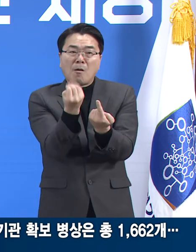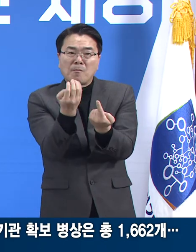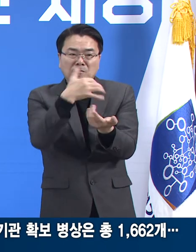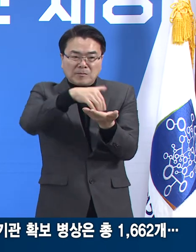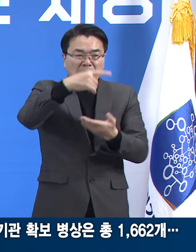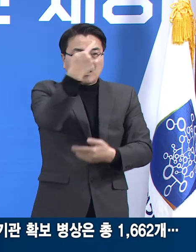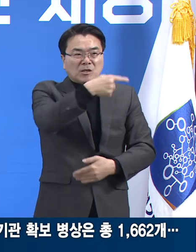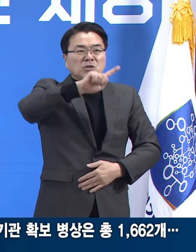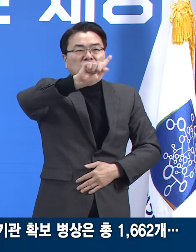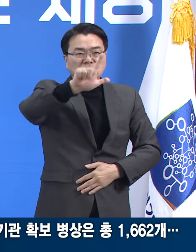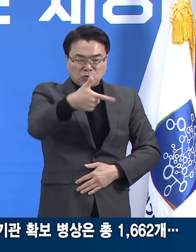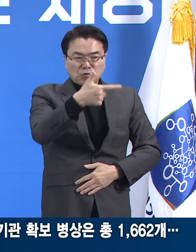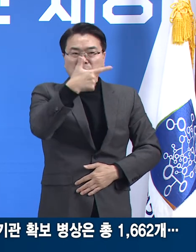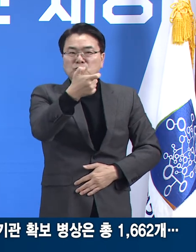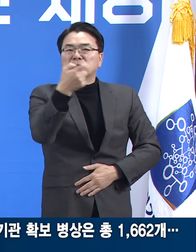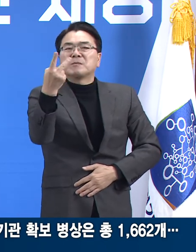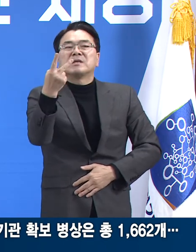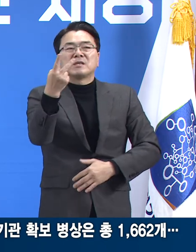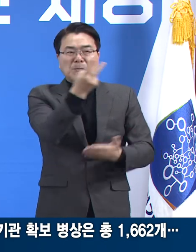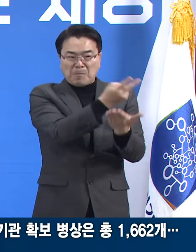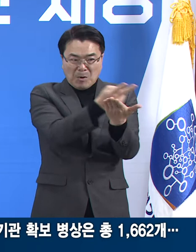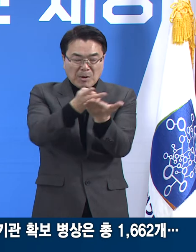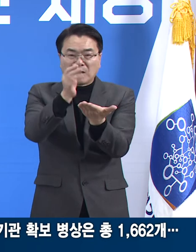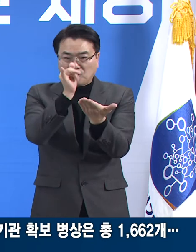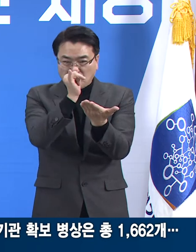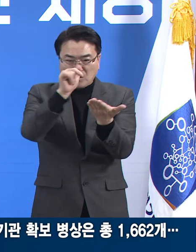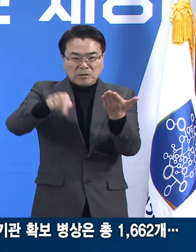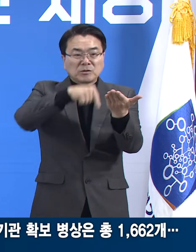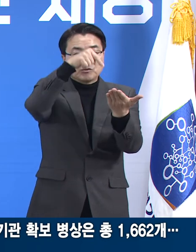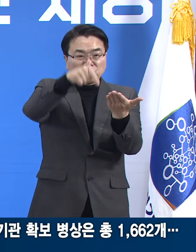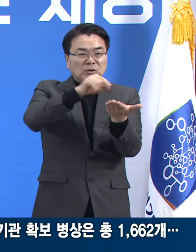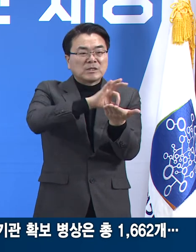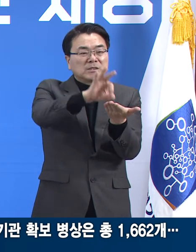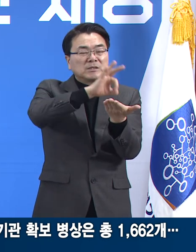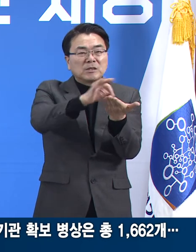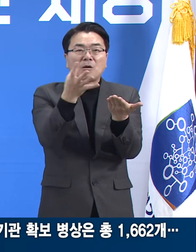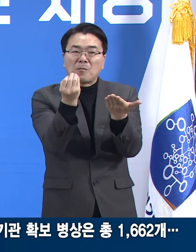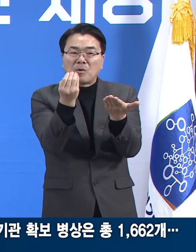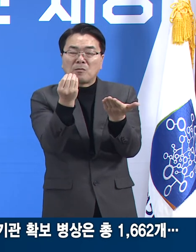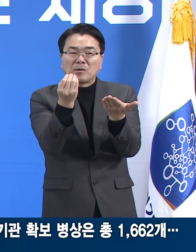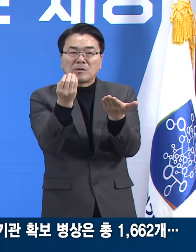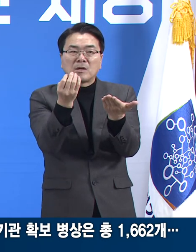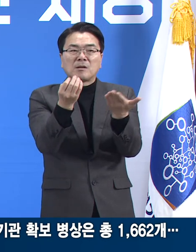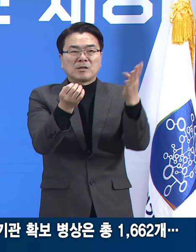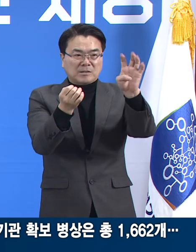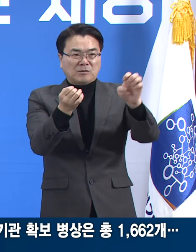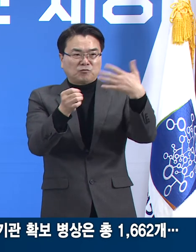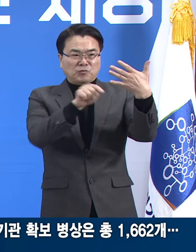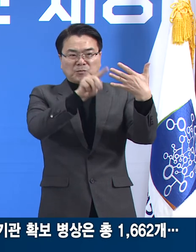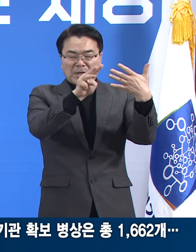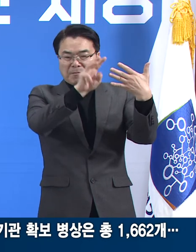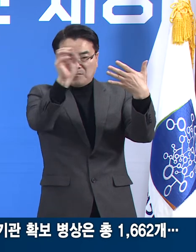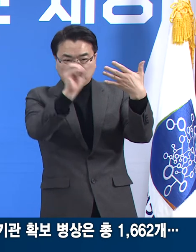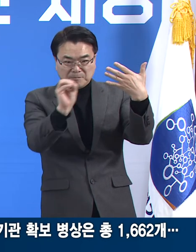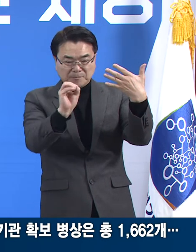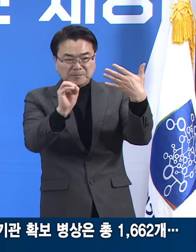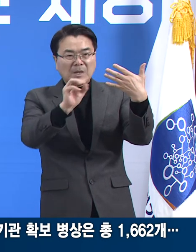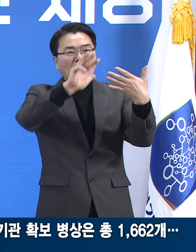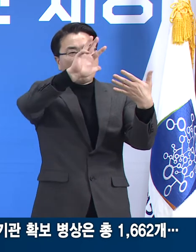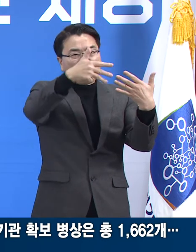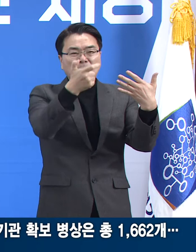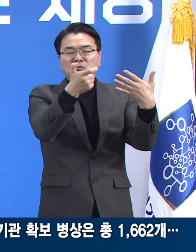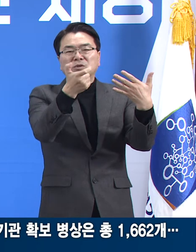1662개입니다. 현재 병상 가동률은 49.3%로 820개